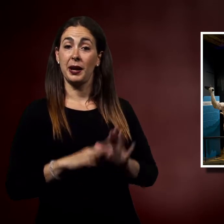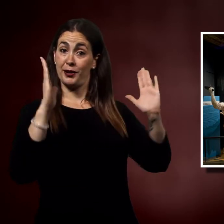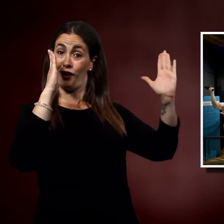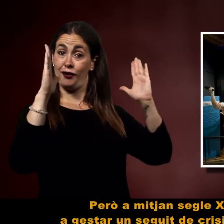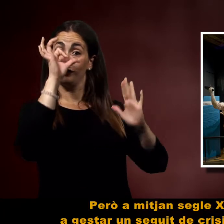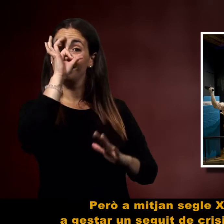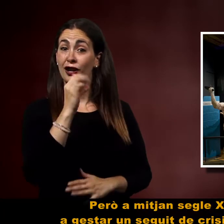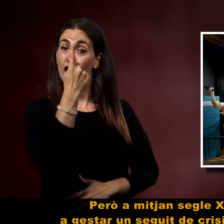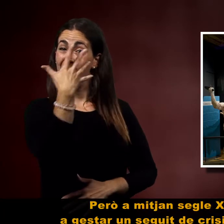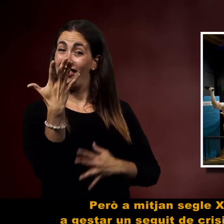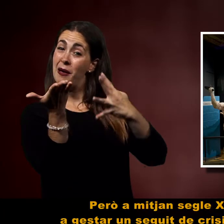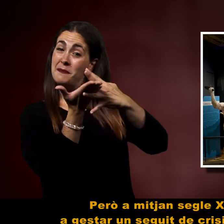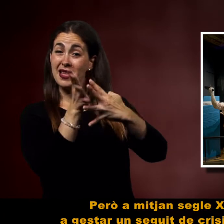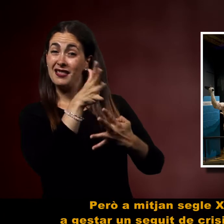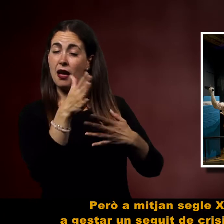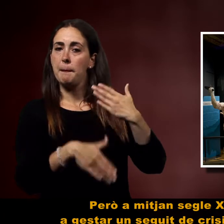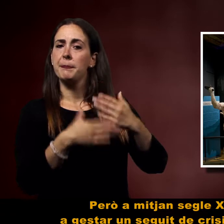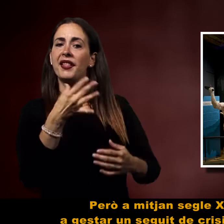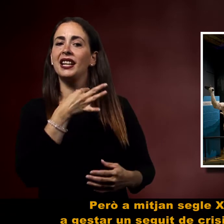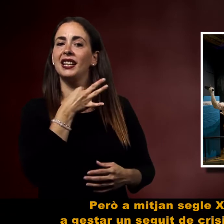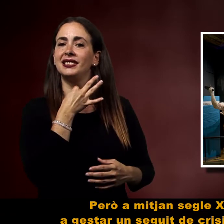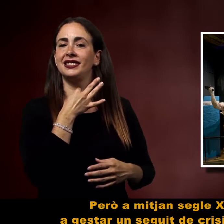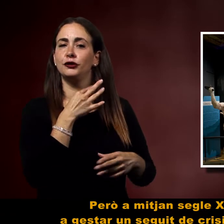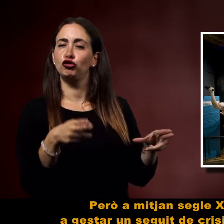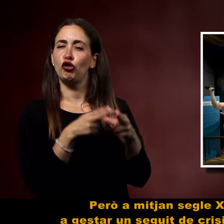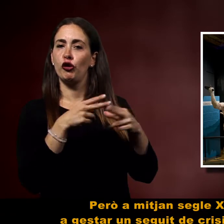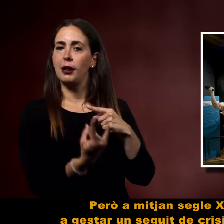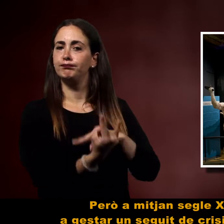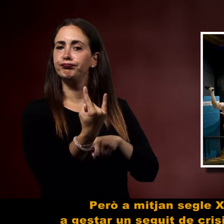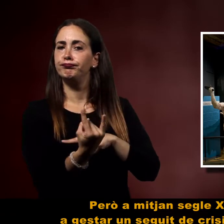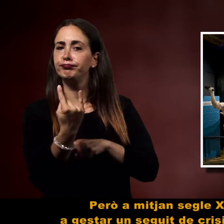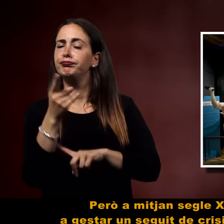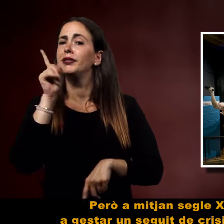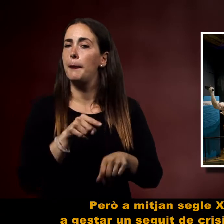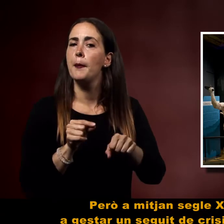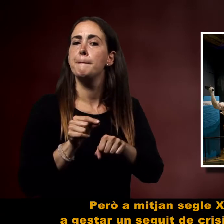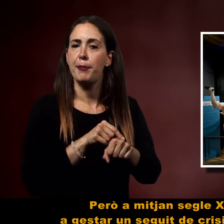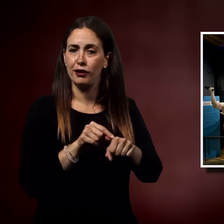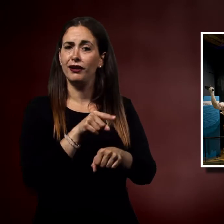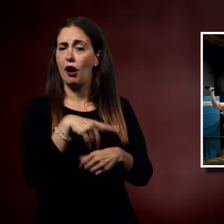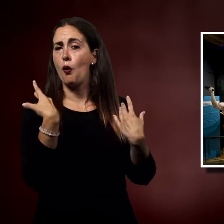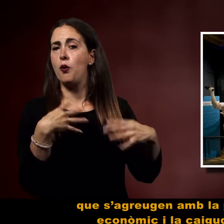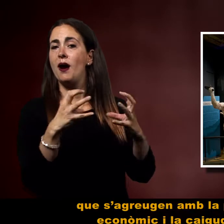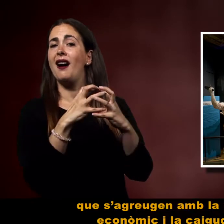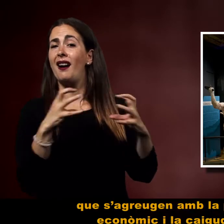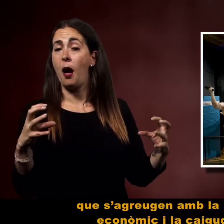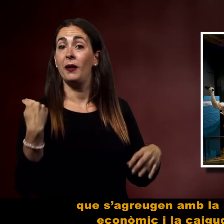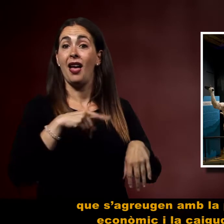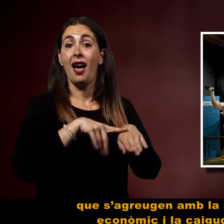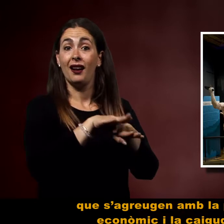Però a mitjans segle XIV es comencen a gestar un seguit de crisis socials i polítiques que s'agreugen amb la pèrdua de l